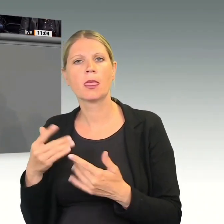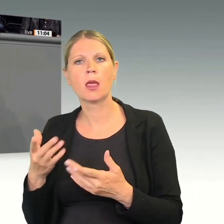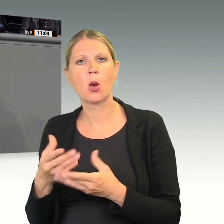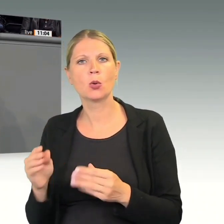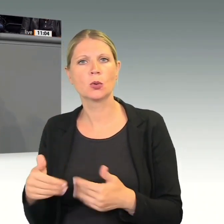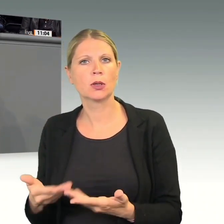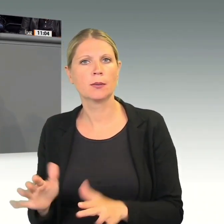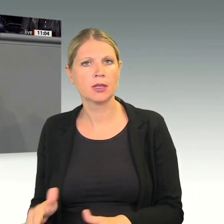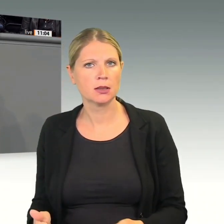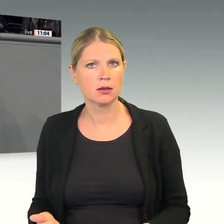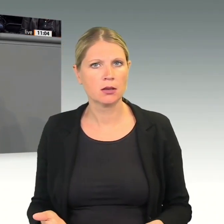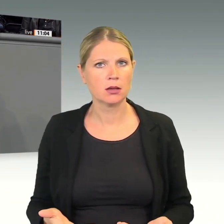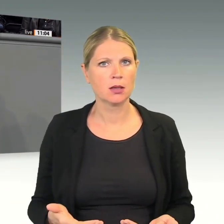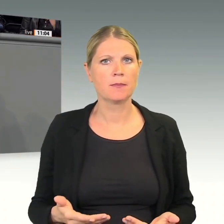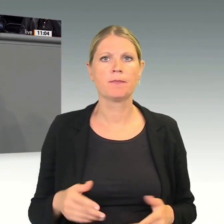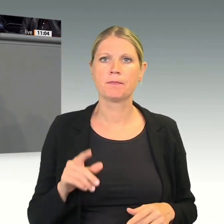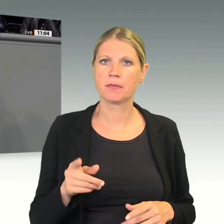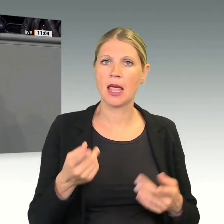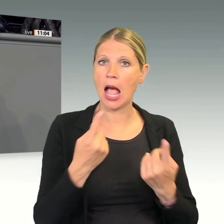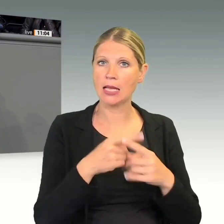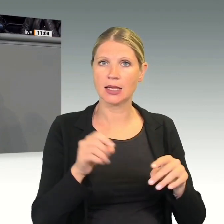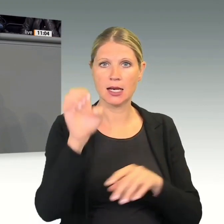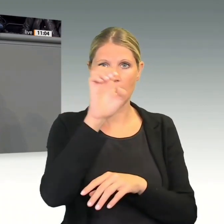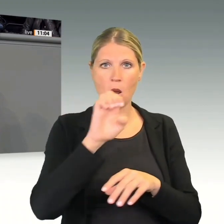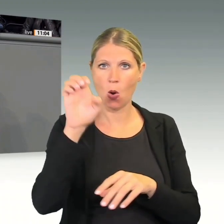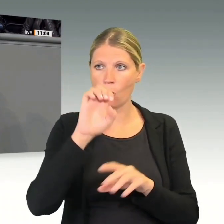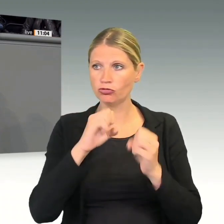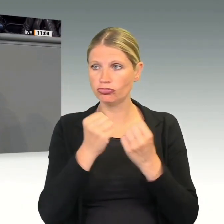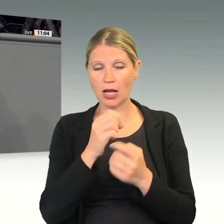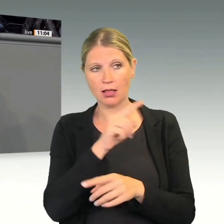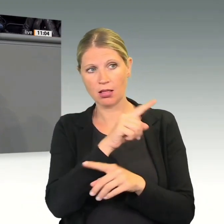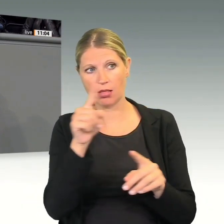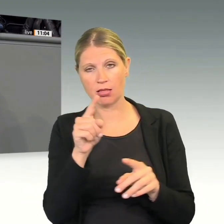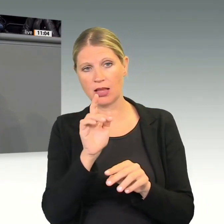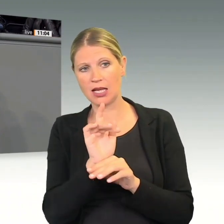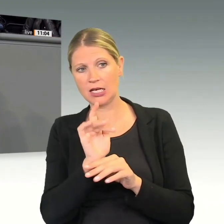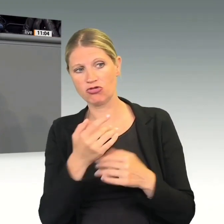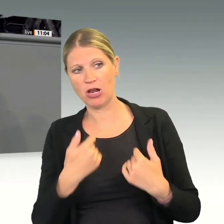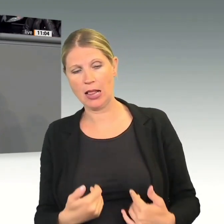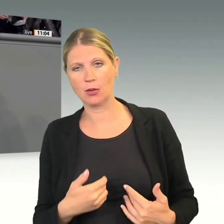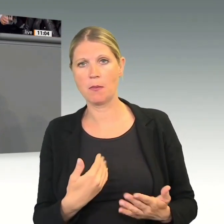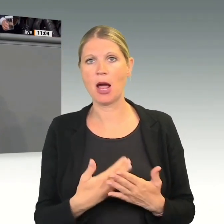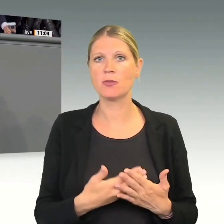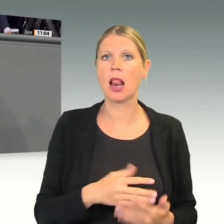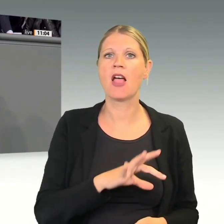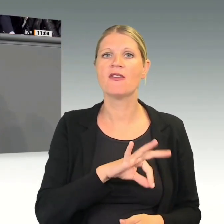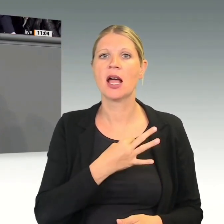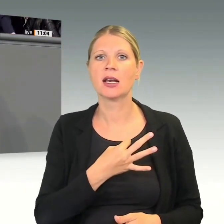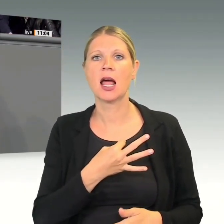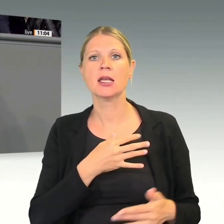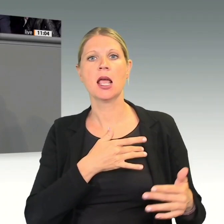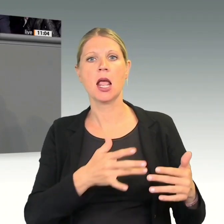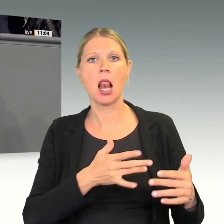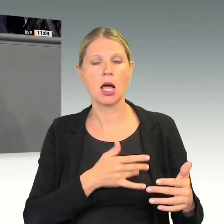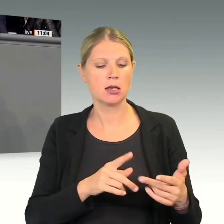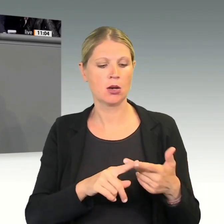ist die kritische Haltung anderer EU-Staaten mit ausgeprägter Landwirtschaft wie Frankreich, Irland, Österreich zu diesem